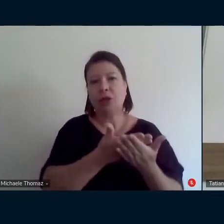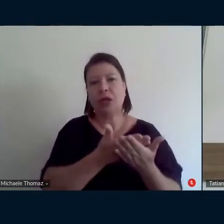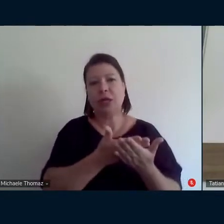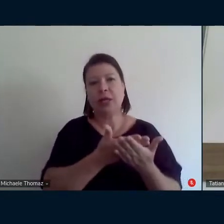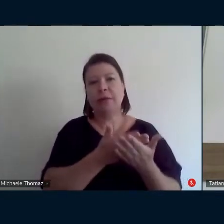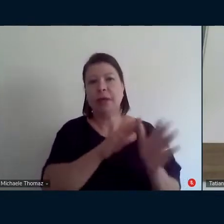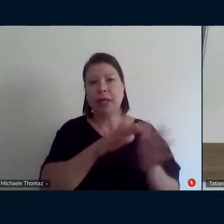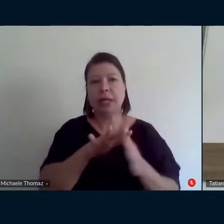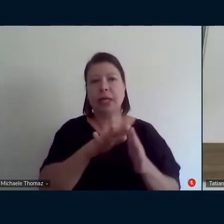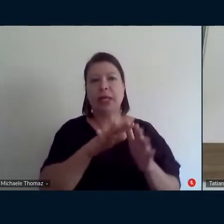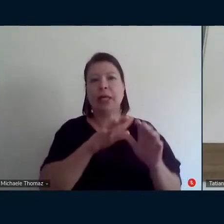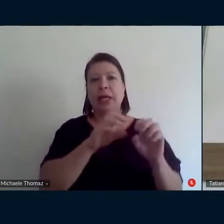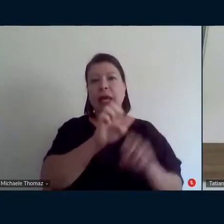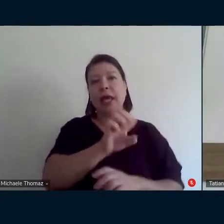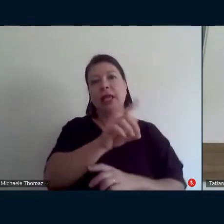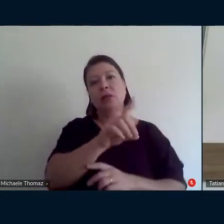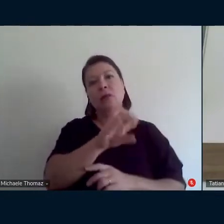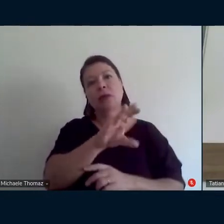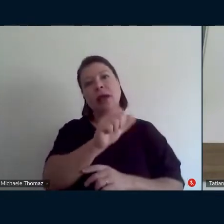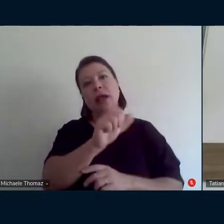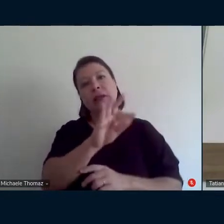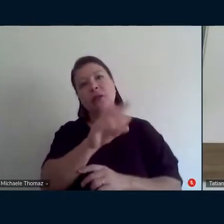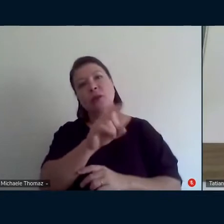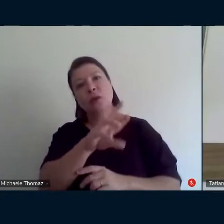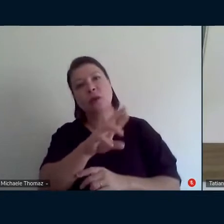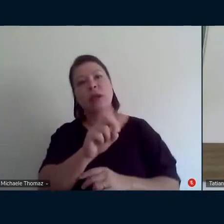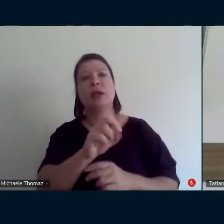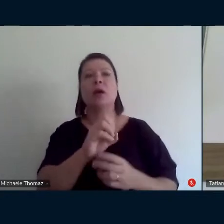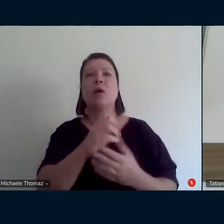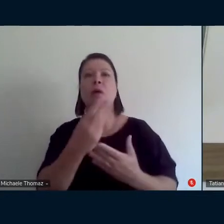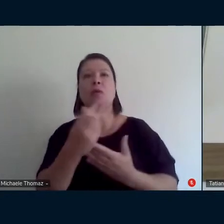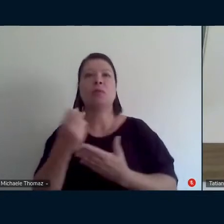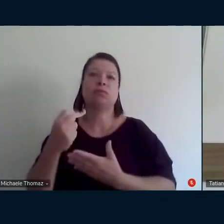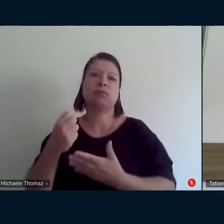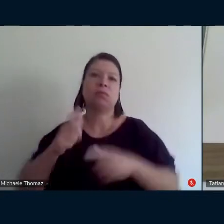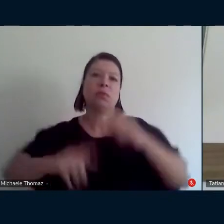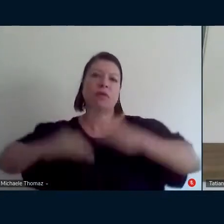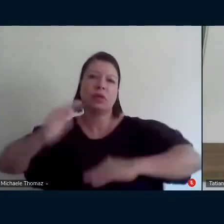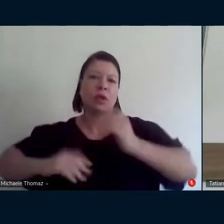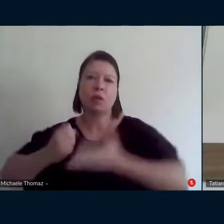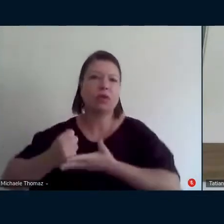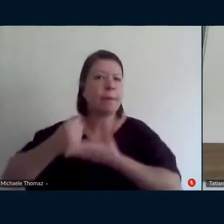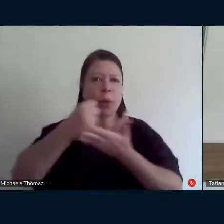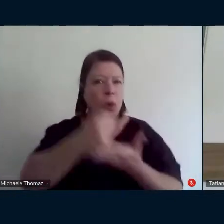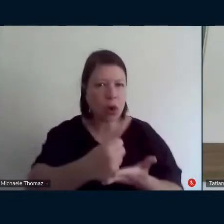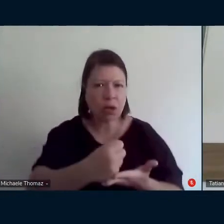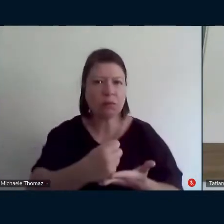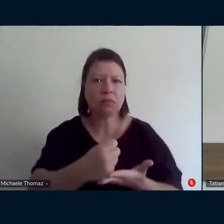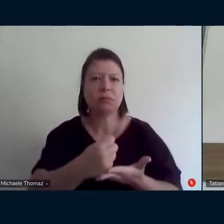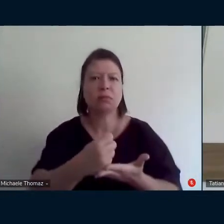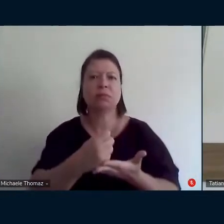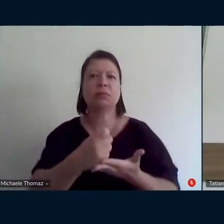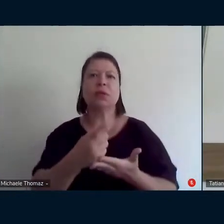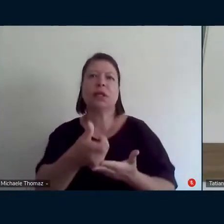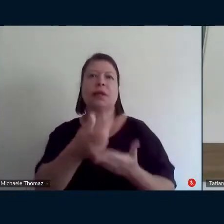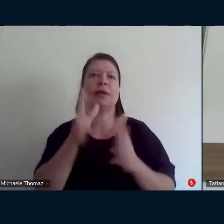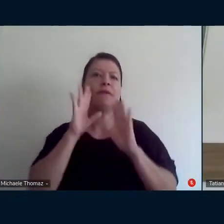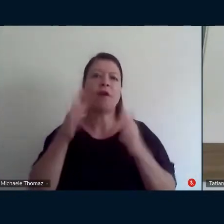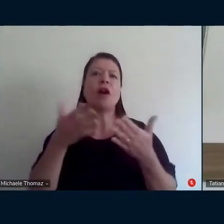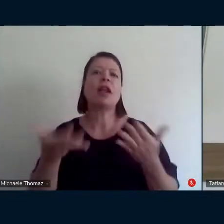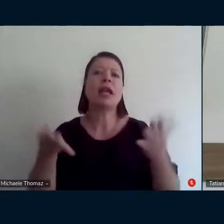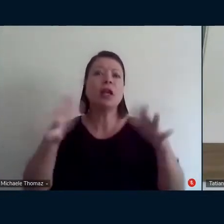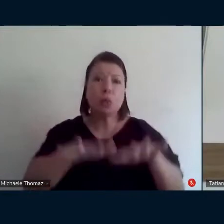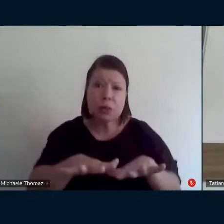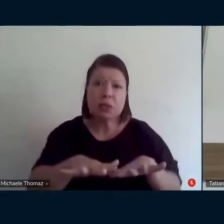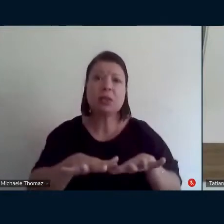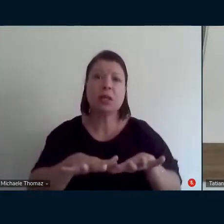o lugar do intérprete o lugar do profissional de apoio a inclusão está ali colocado você fala que